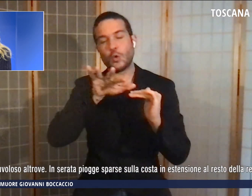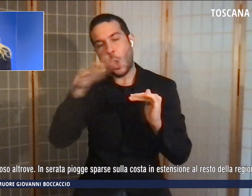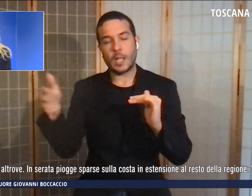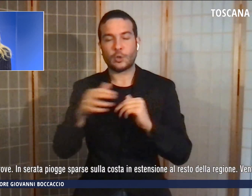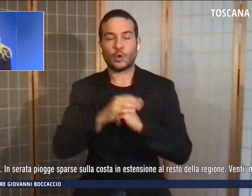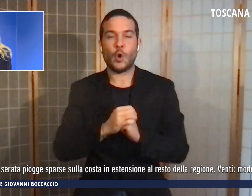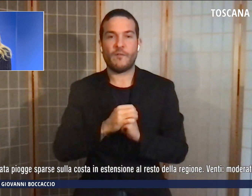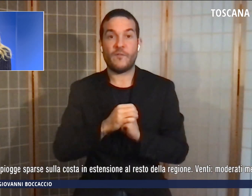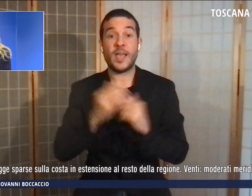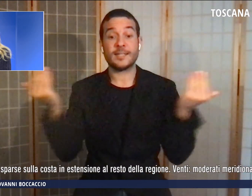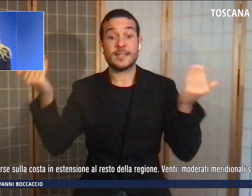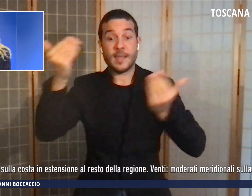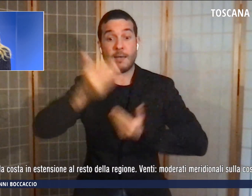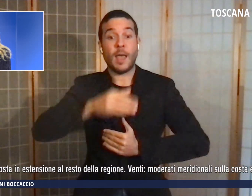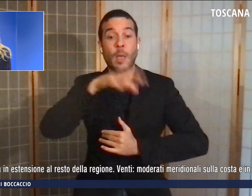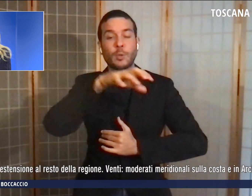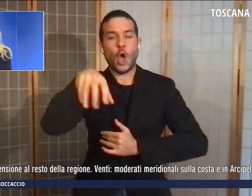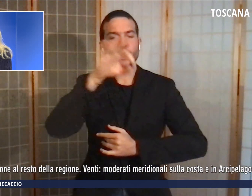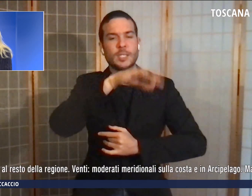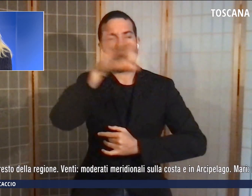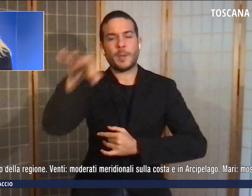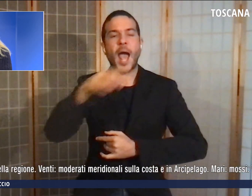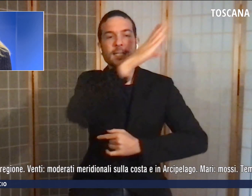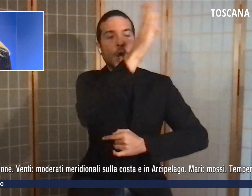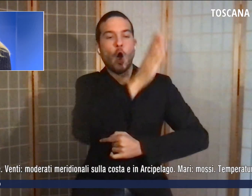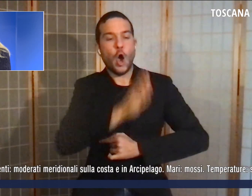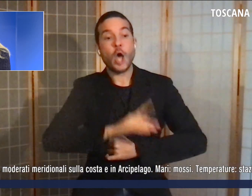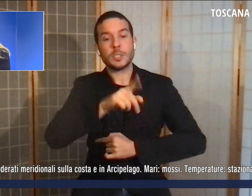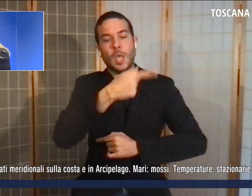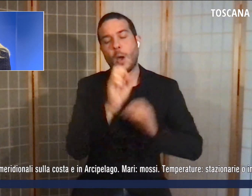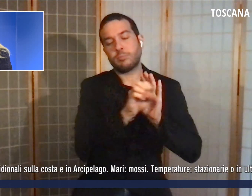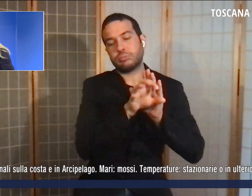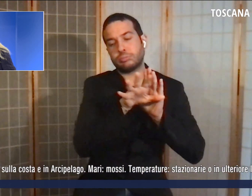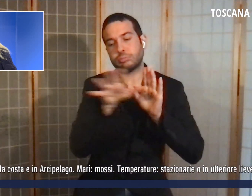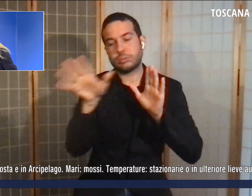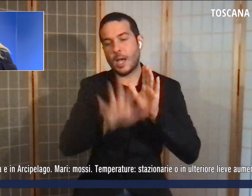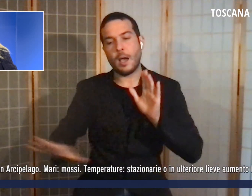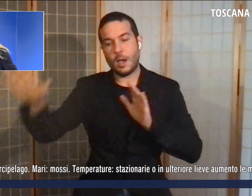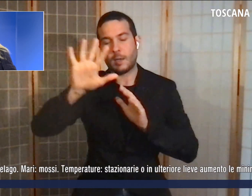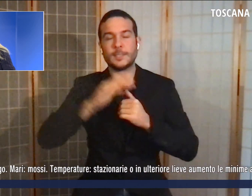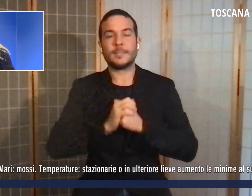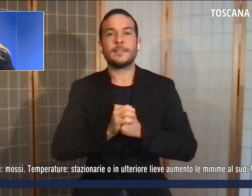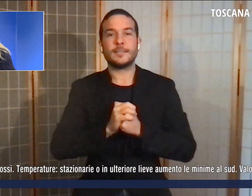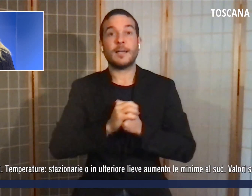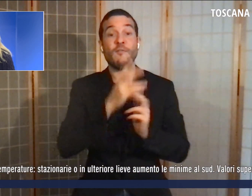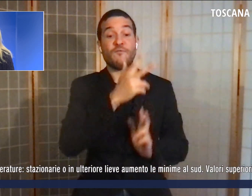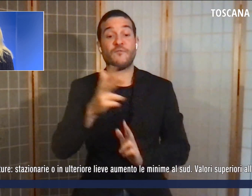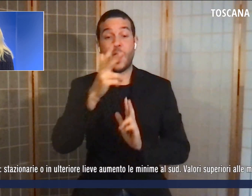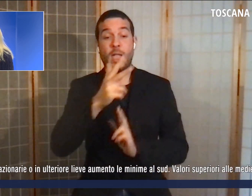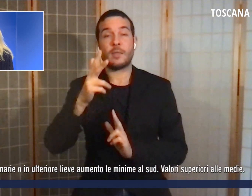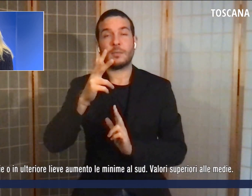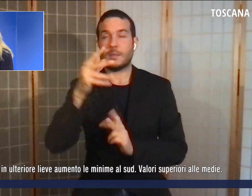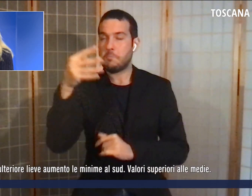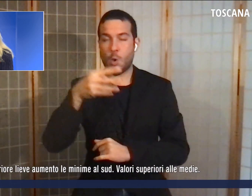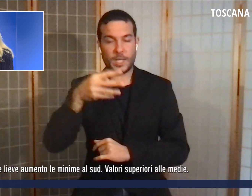serata piogge sparse sulla costa per poi estendersi al resto della regione. I venti sono moderati, i mari